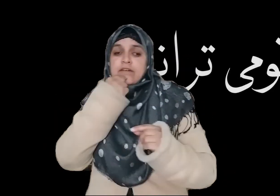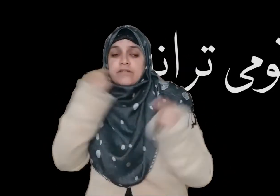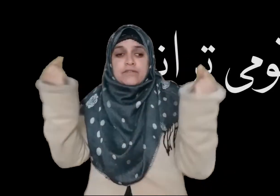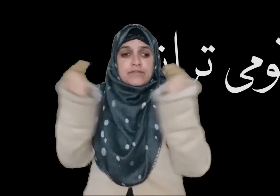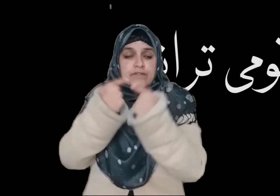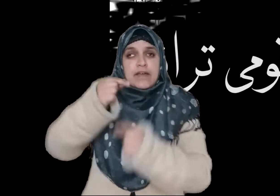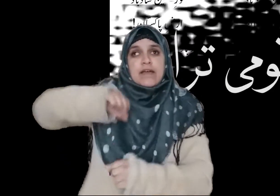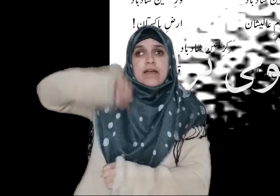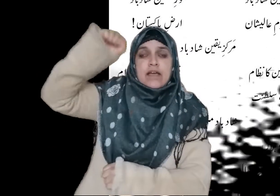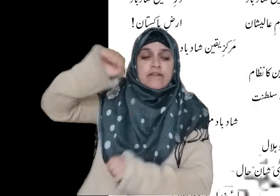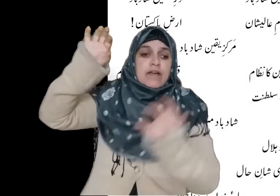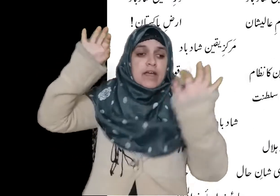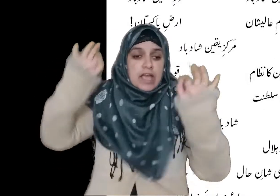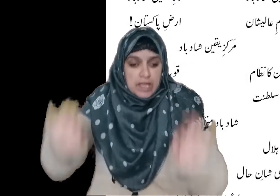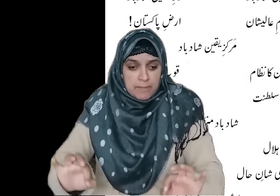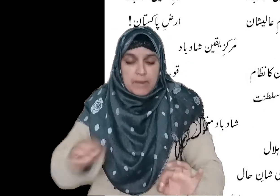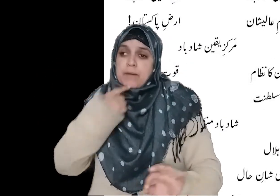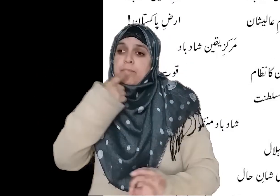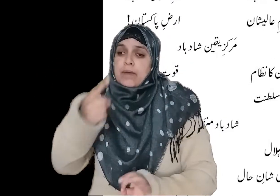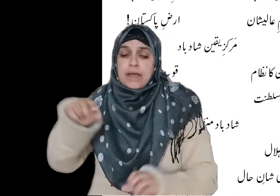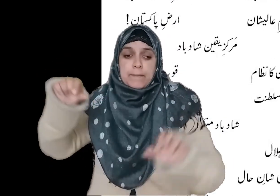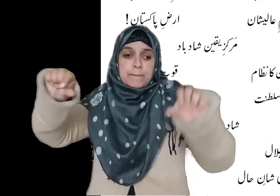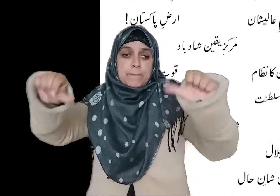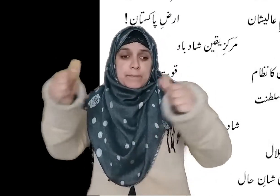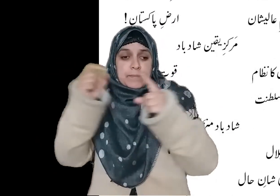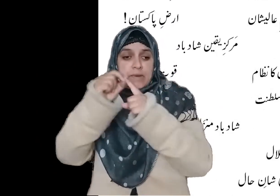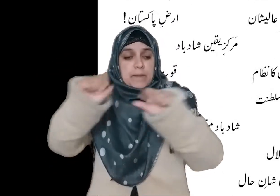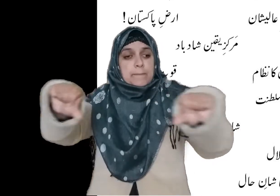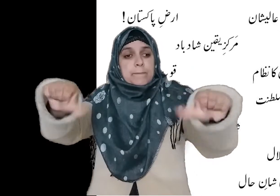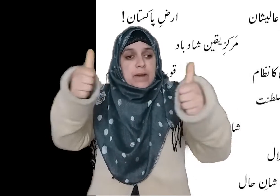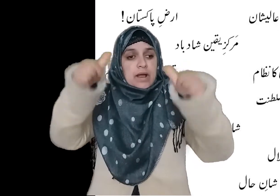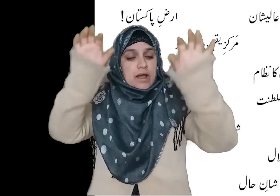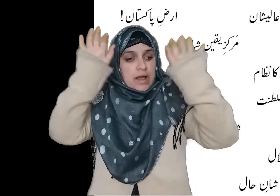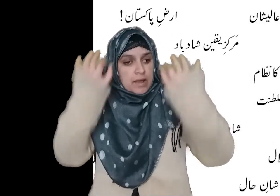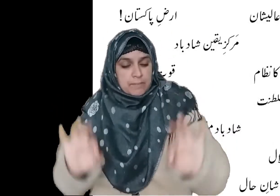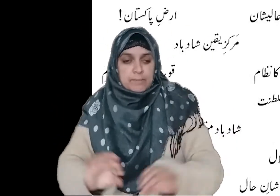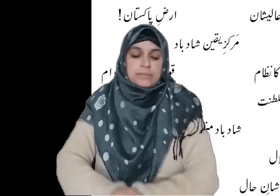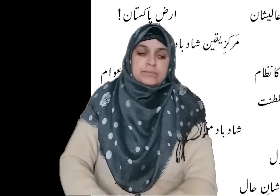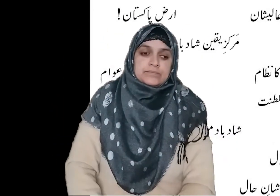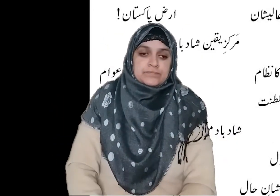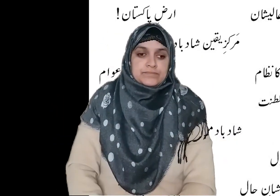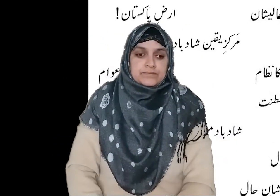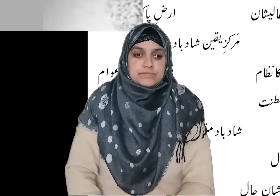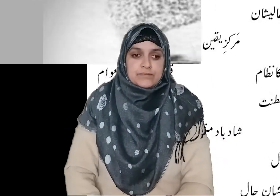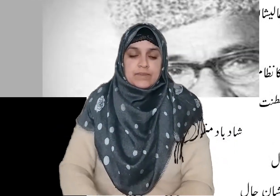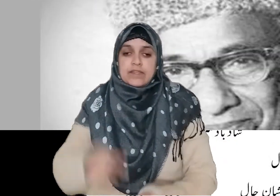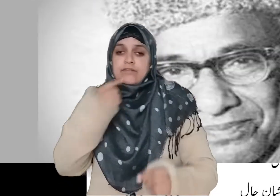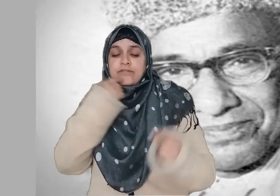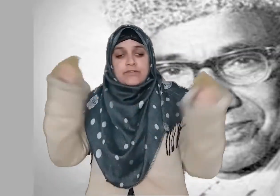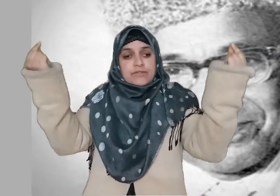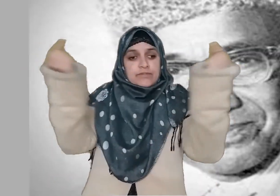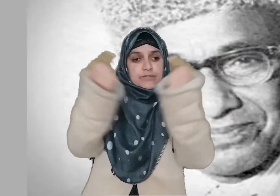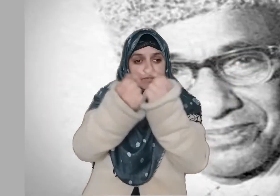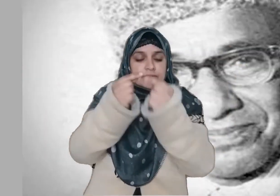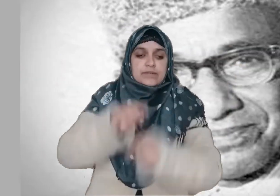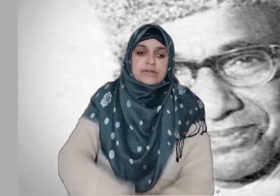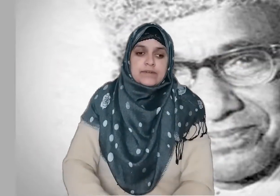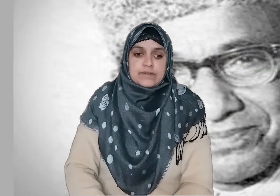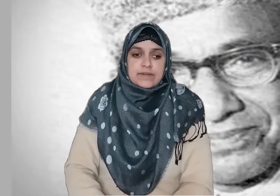کا قومی ترانہ پاک سرزمین شاد باد ہے اسے مشہور شاعر حفیظ جلندری نے لکھا اس کی دھن